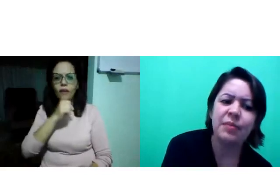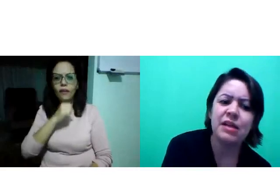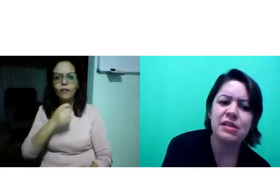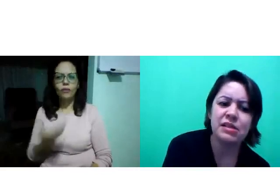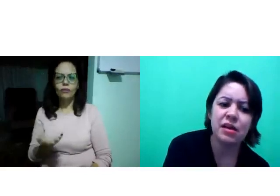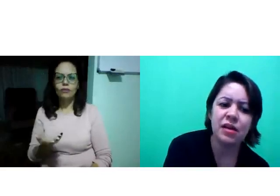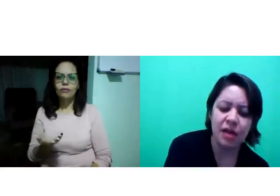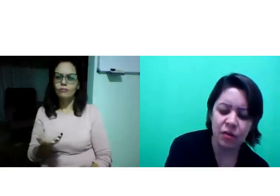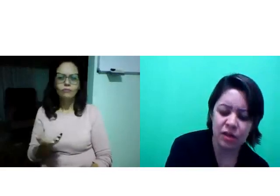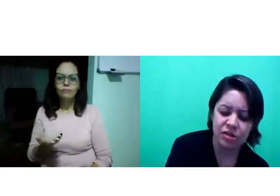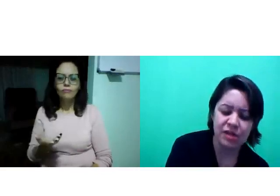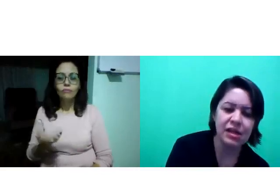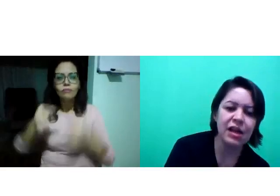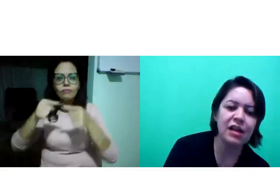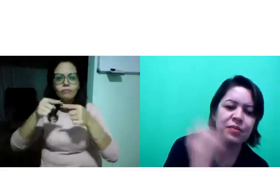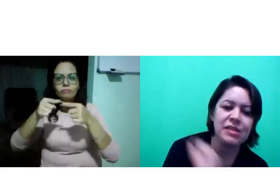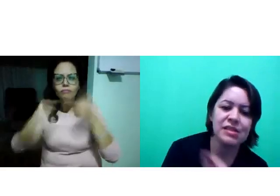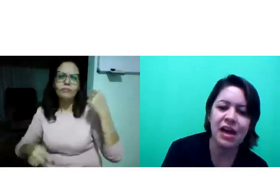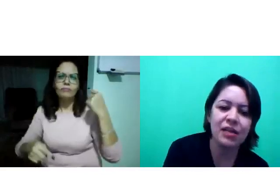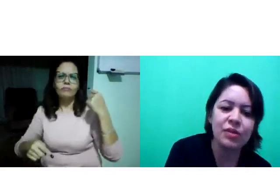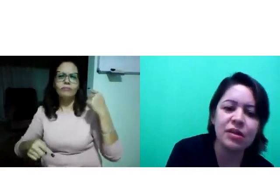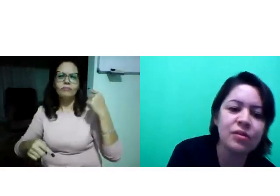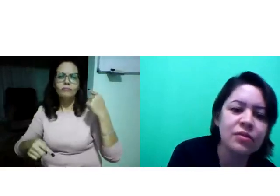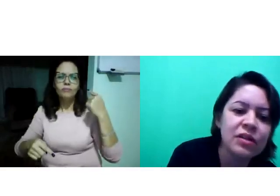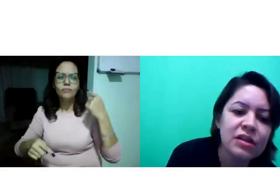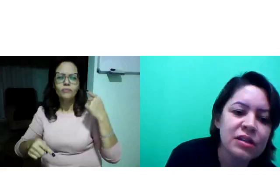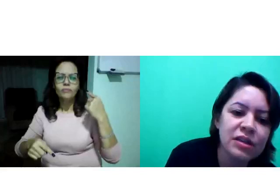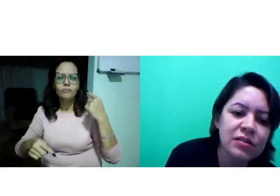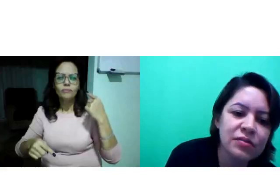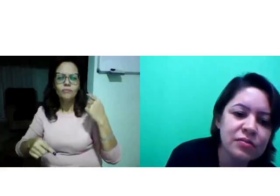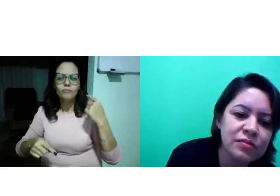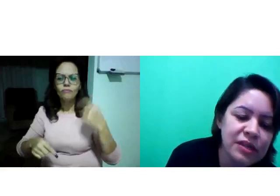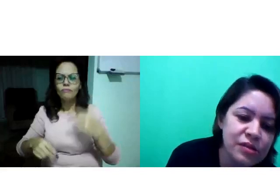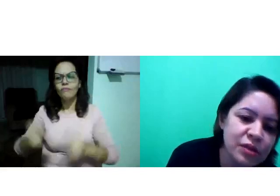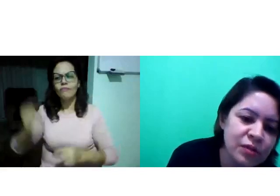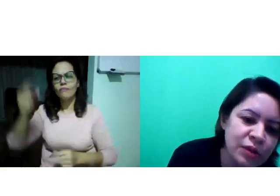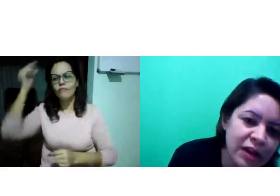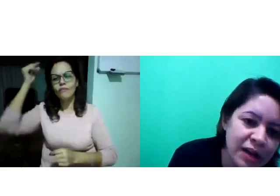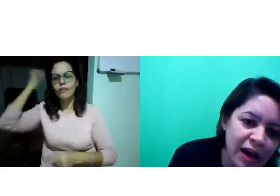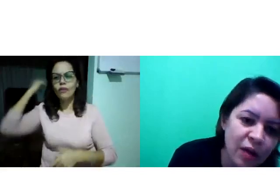Parece que esse é algo que já está lá no passado, então, não, isso não é real.